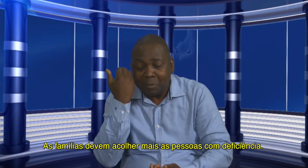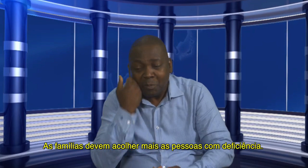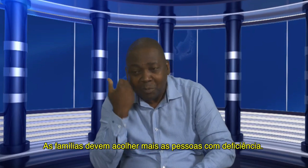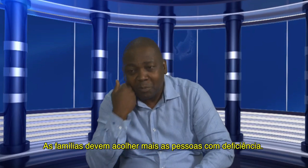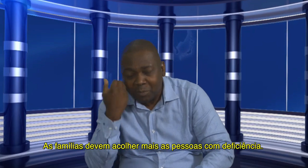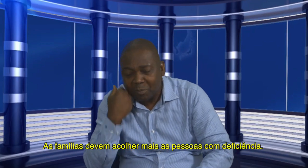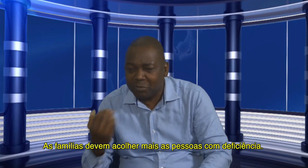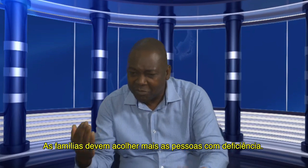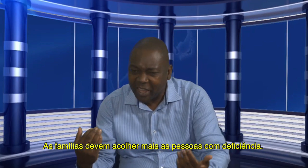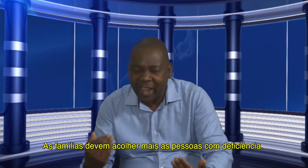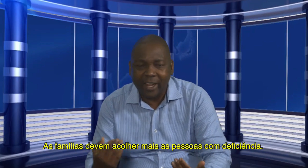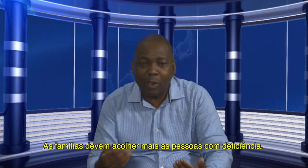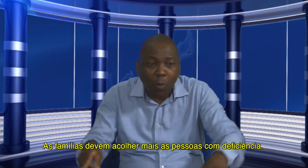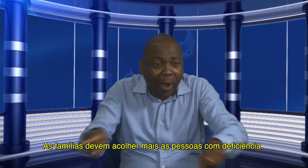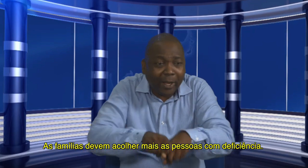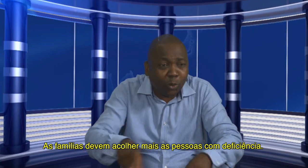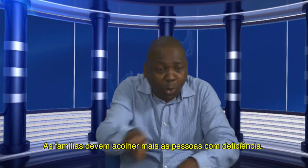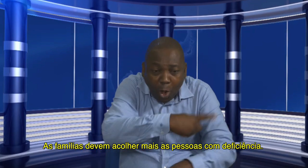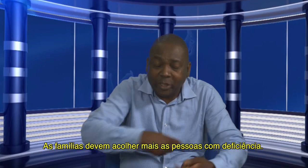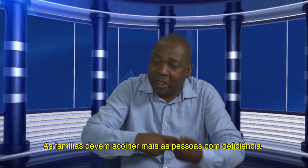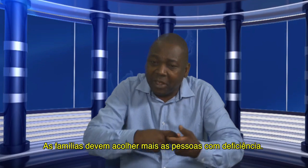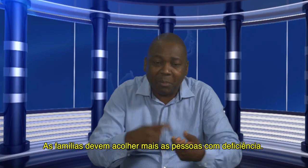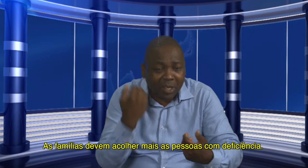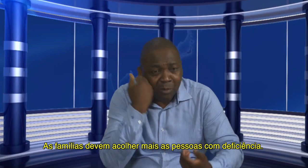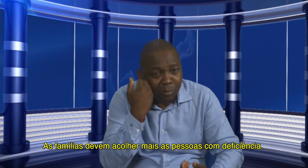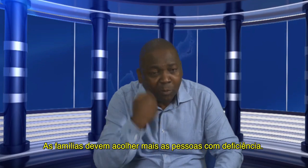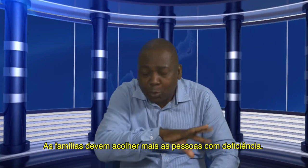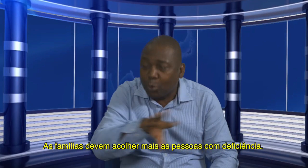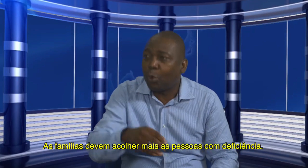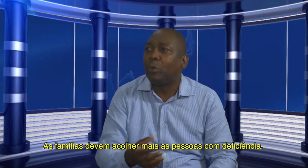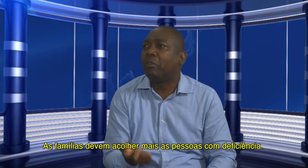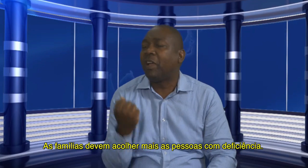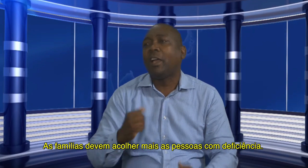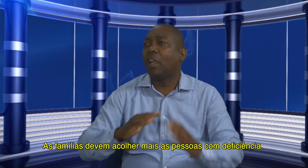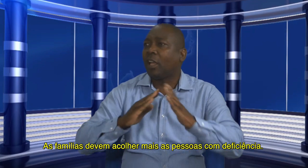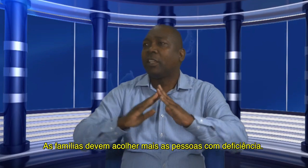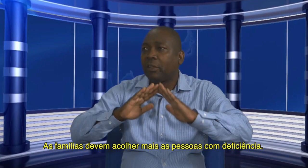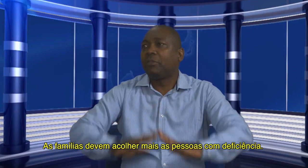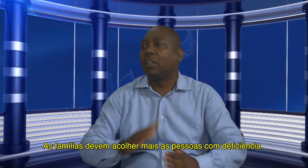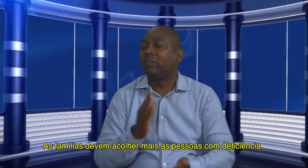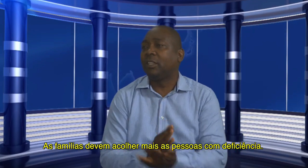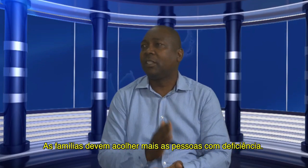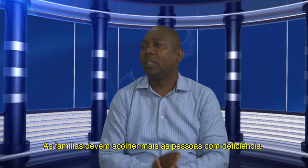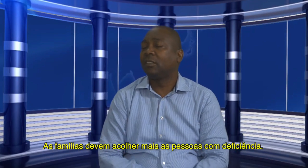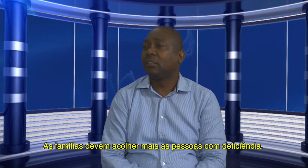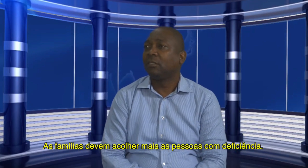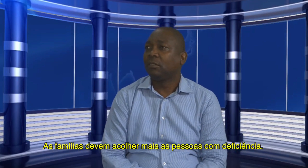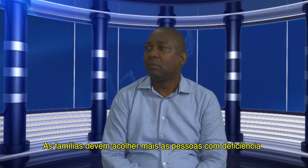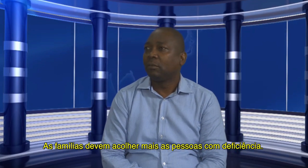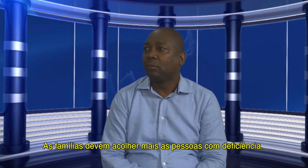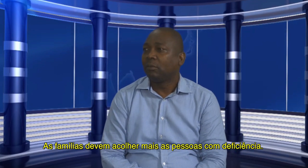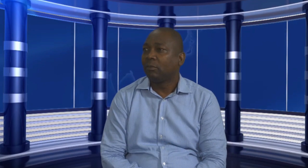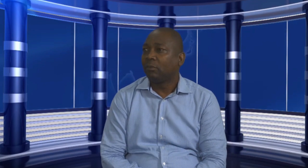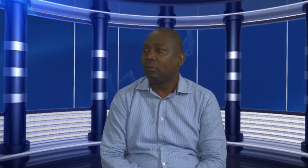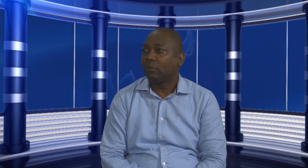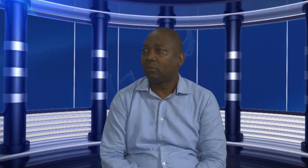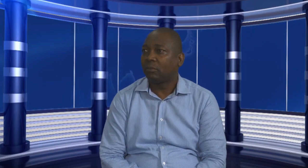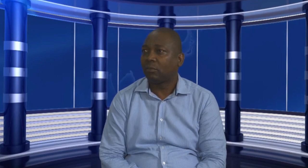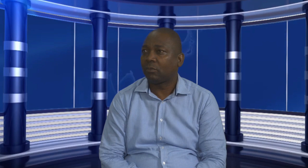E, eu penso que as filhas devem acolher imagens das suas consciências, se for para ficar em casa, deve haver um outro amigo.